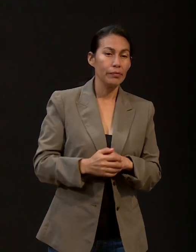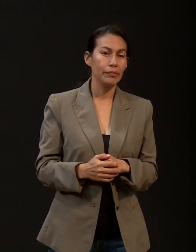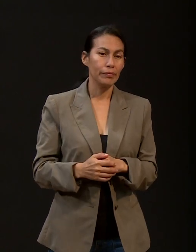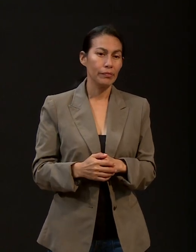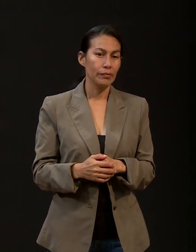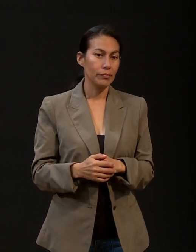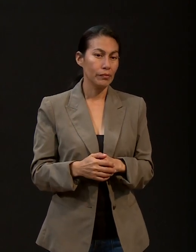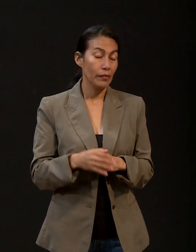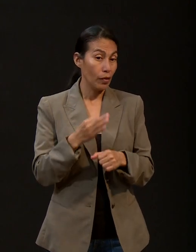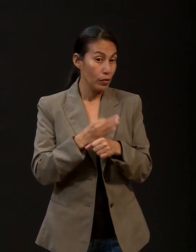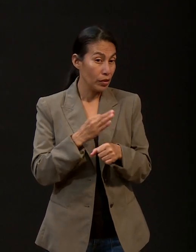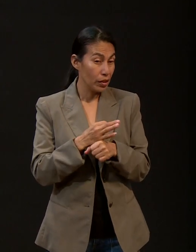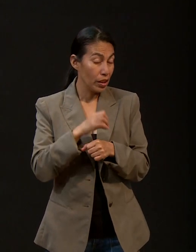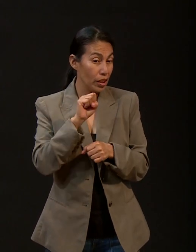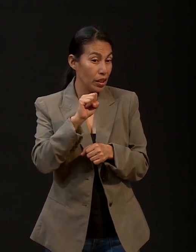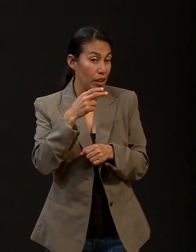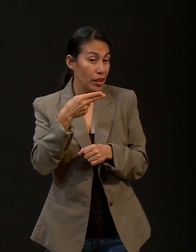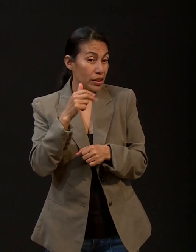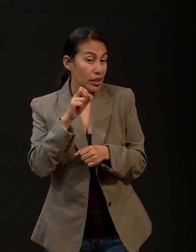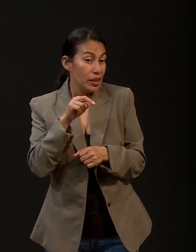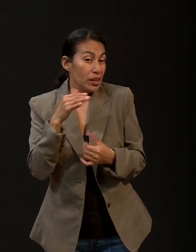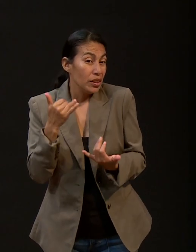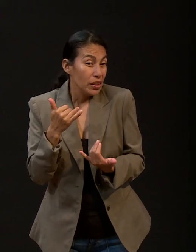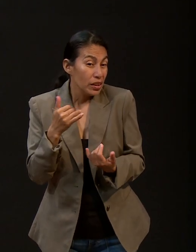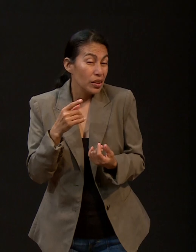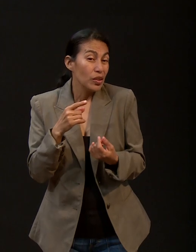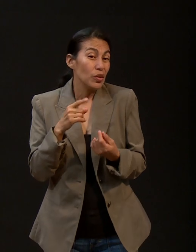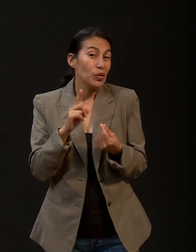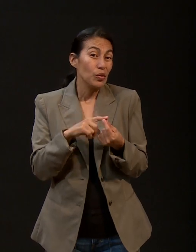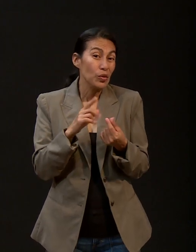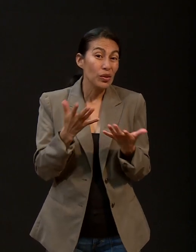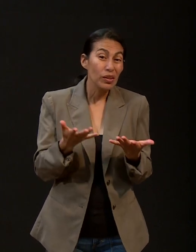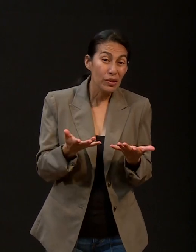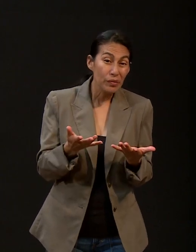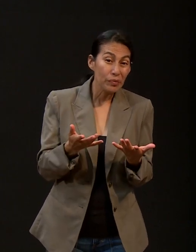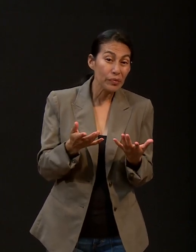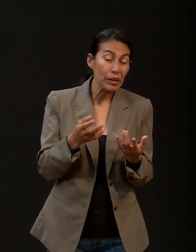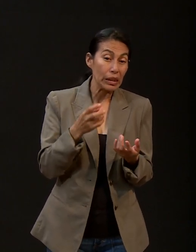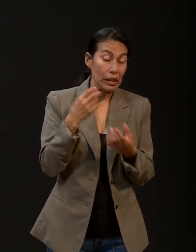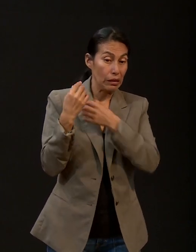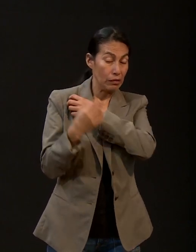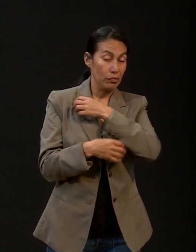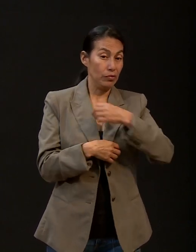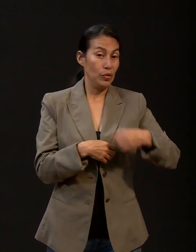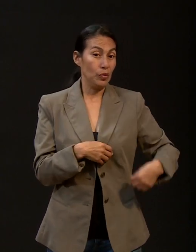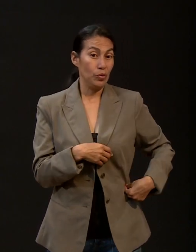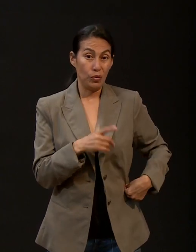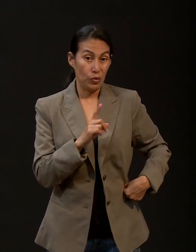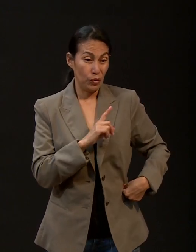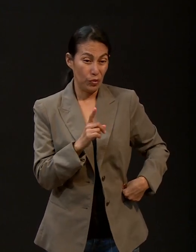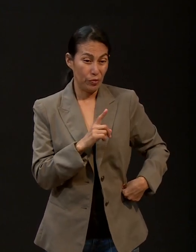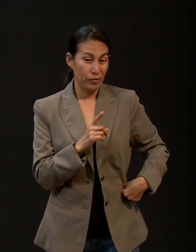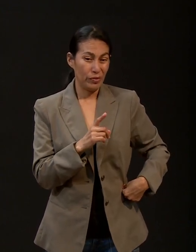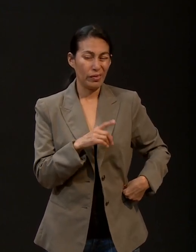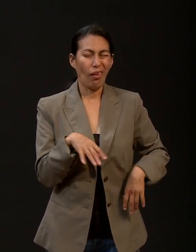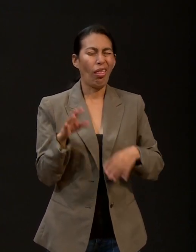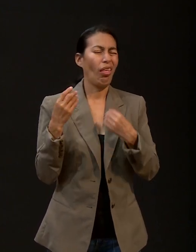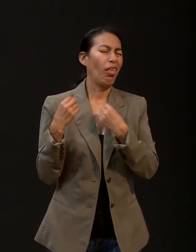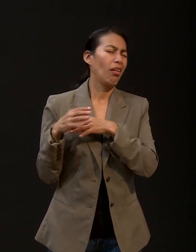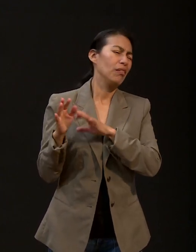porque quién sabe dónde estaría Jenny si no se hubiera puesto eso. Hubiera sentido el deseo,